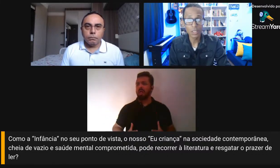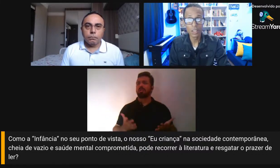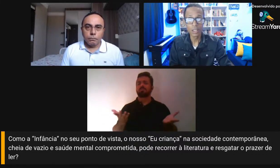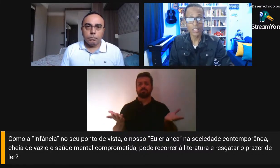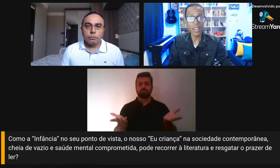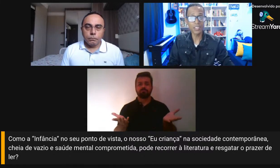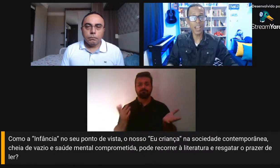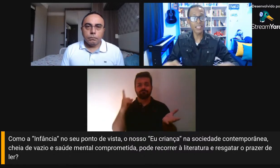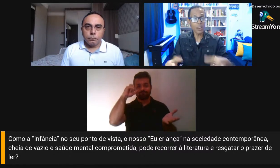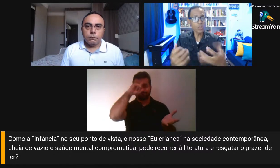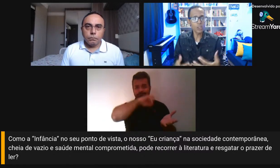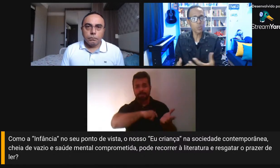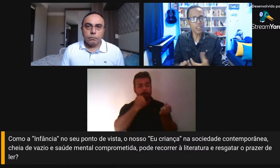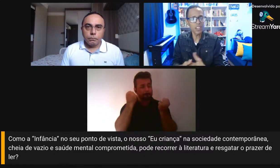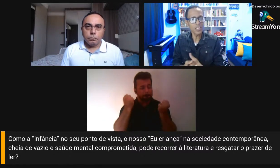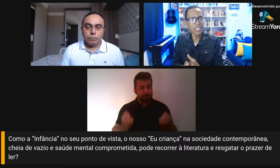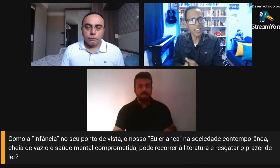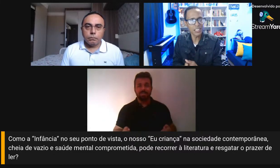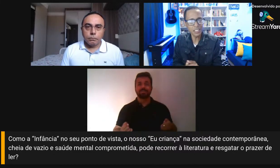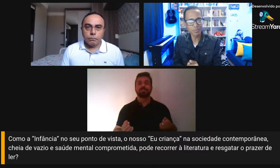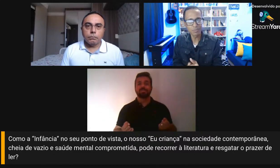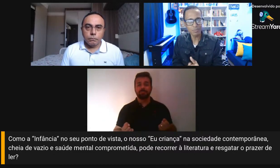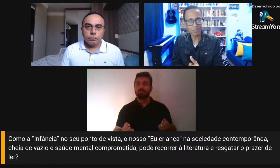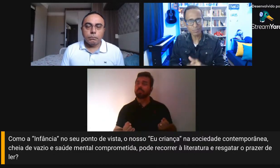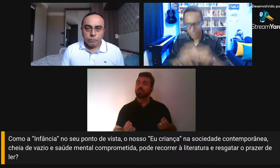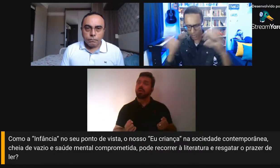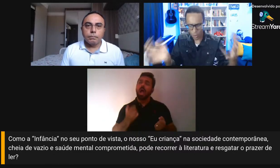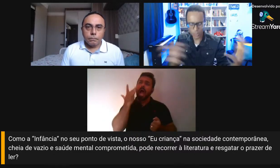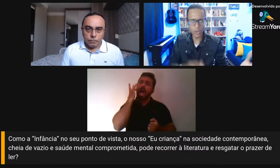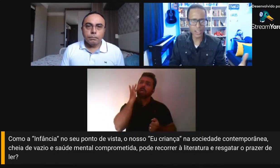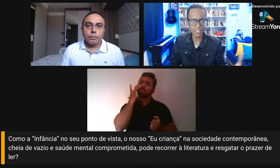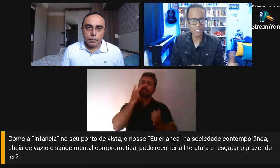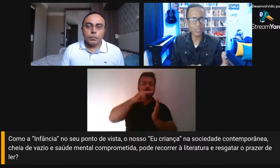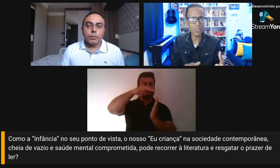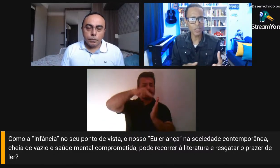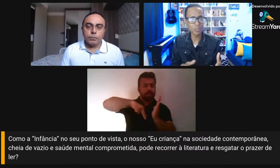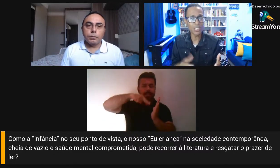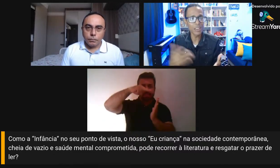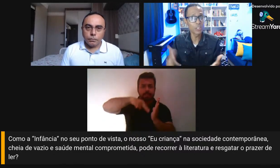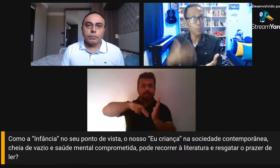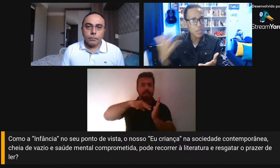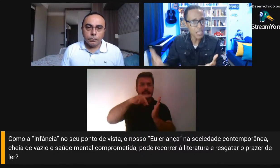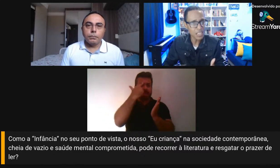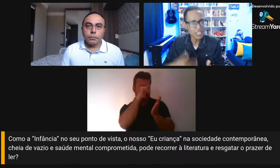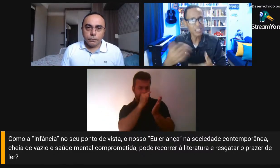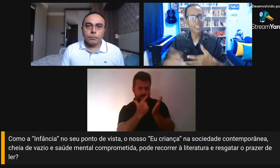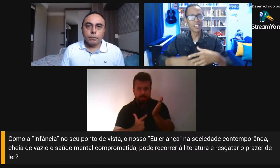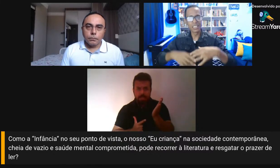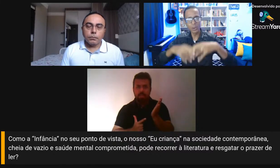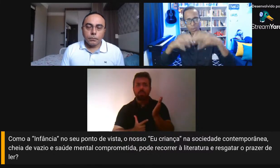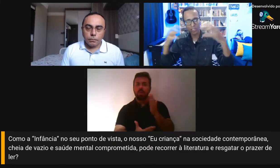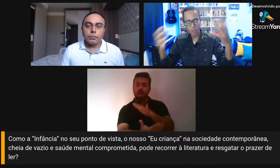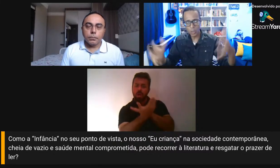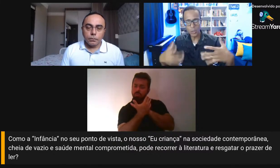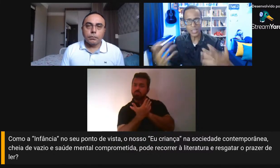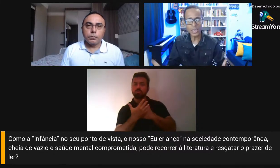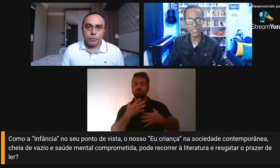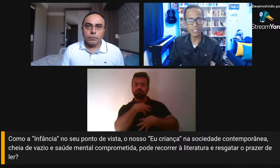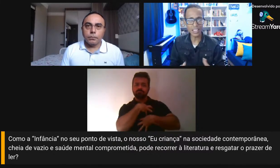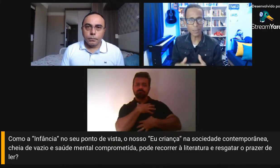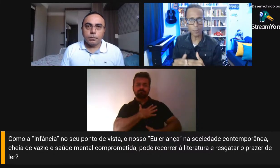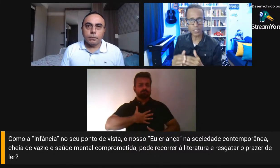e resgatar o nosso prazer de ler, quando criança, nós gostamos de ler o gibi, ler coisas